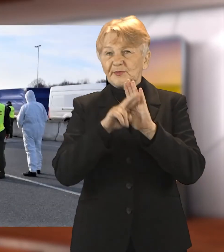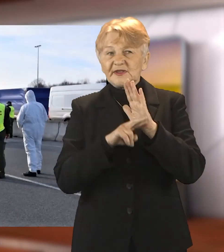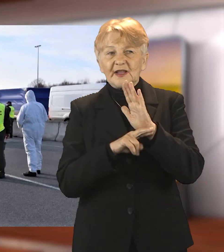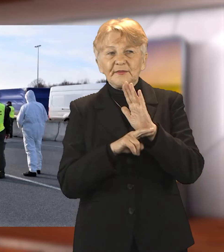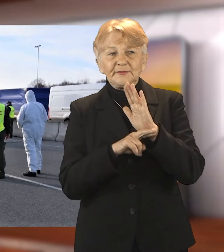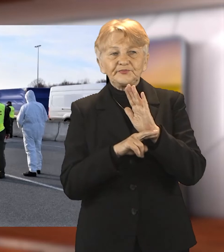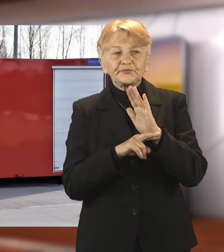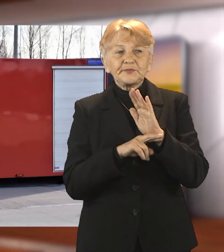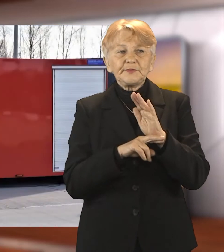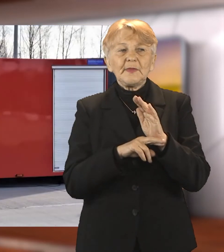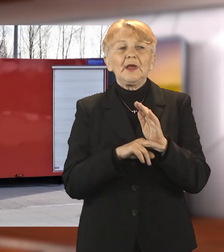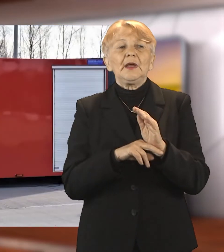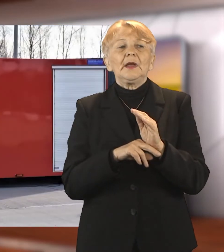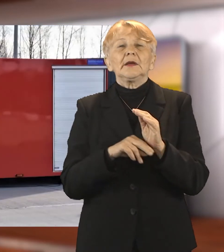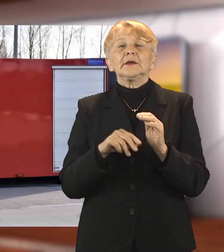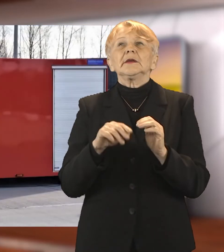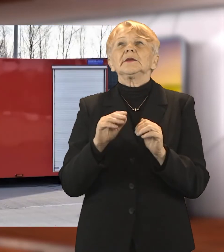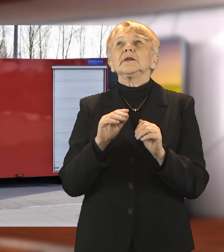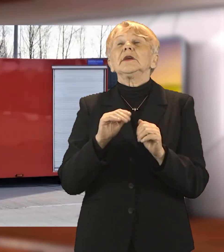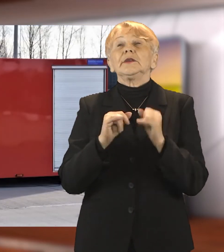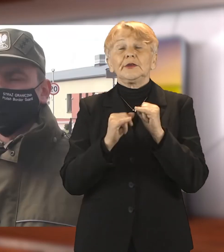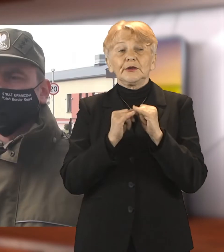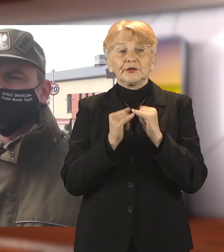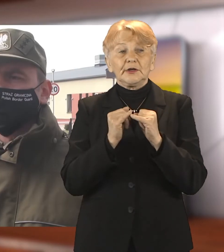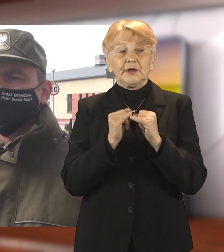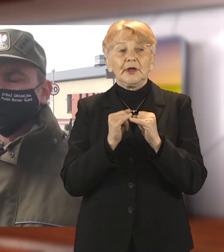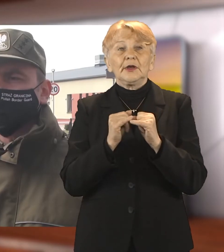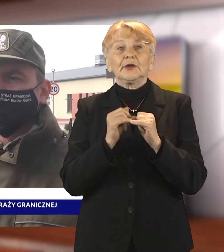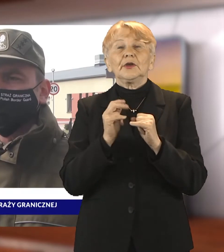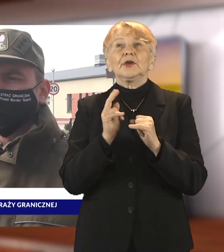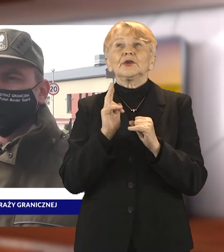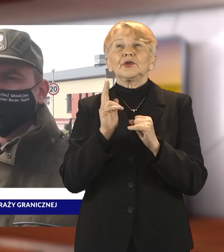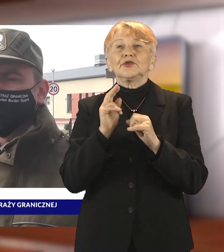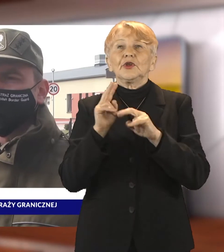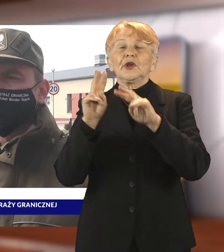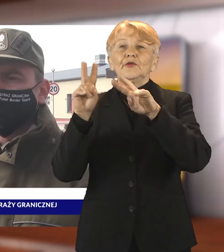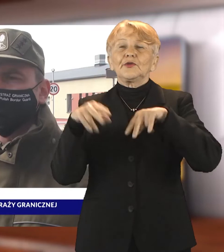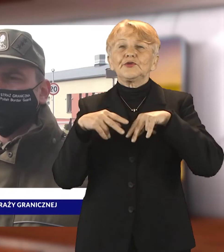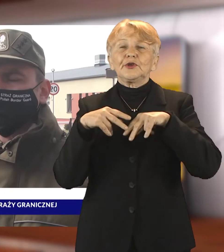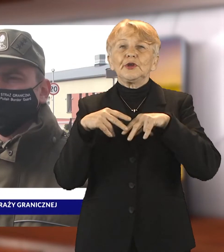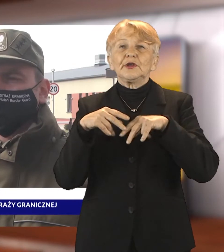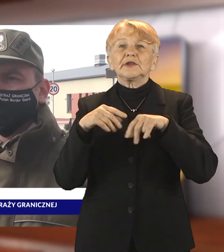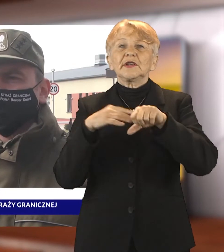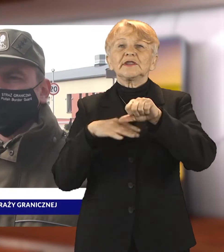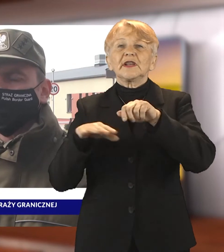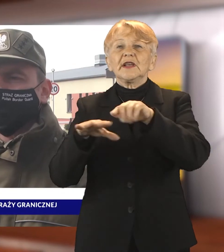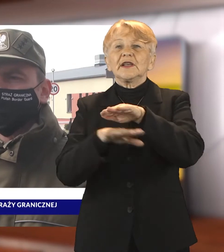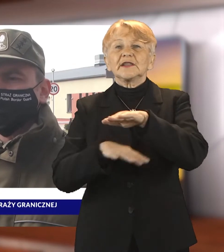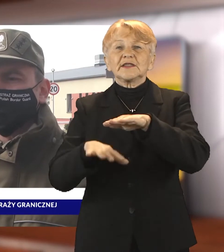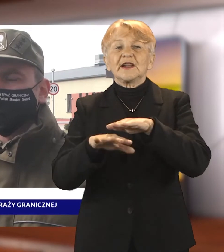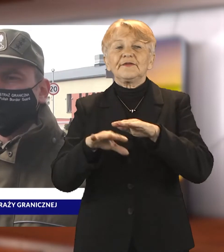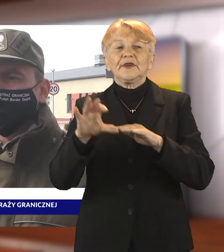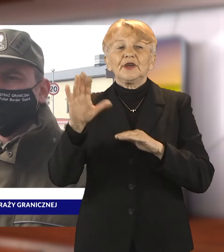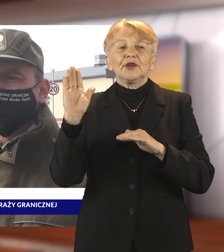Polski ze strefy Schengen będzie można zostać zwolnionym z kwarantanny. Okres odbycia kwarantanny ulega skróceniu w momencie,